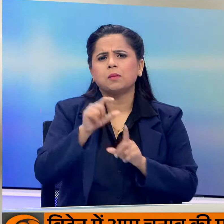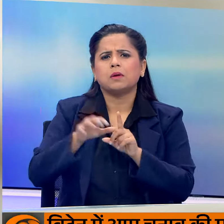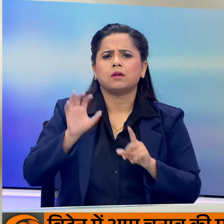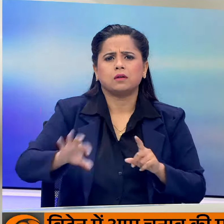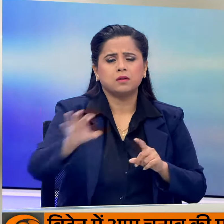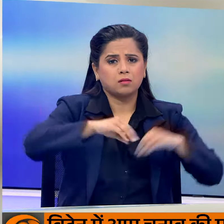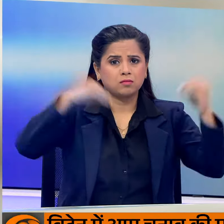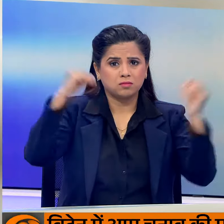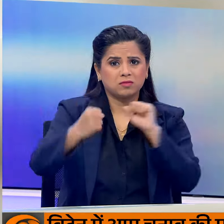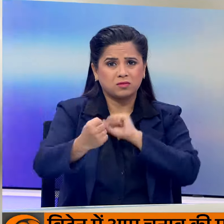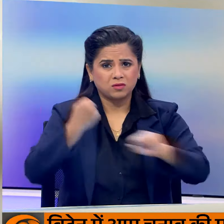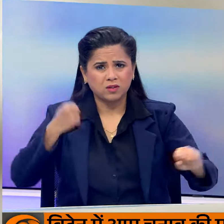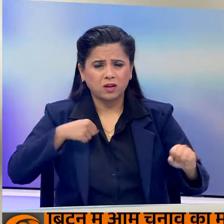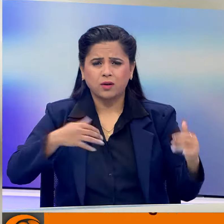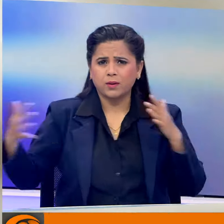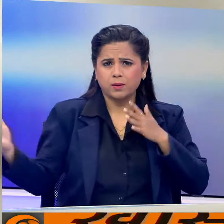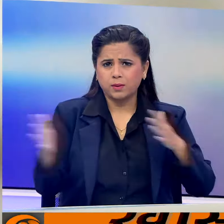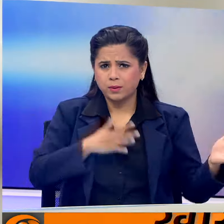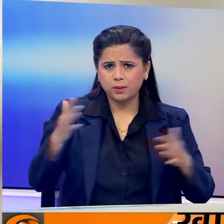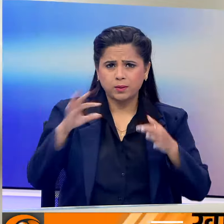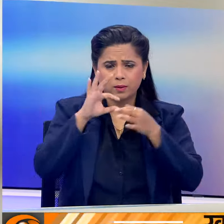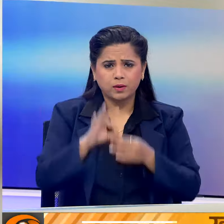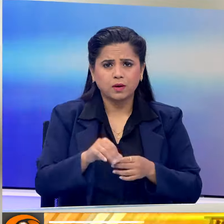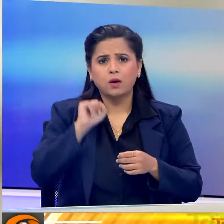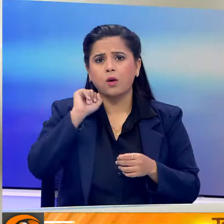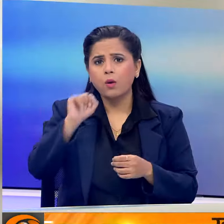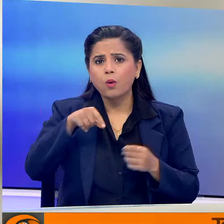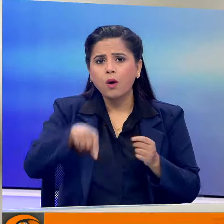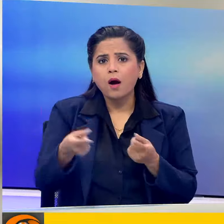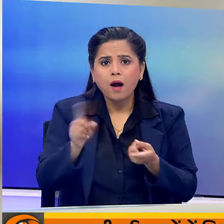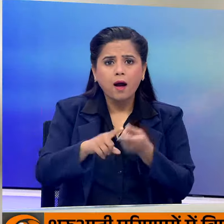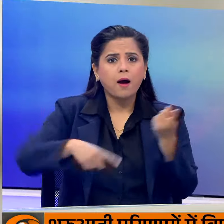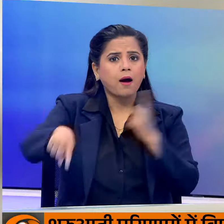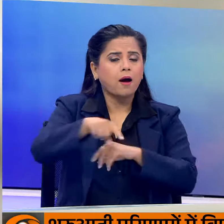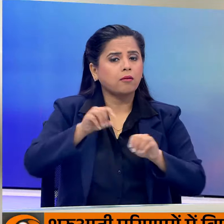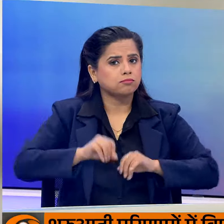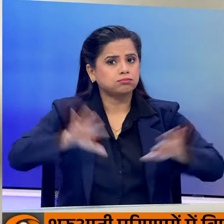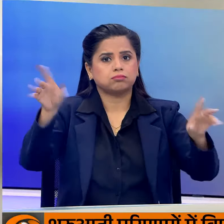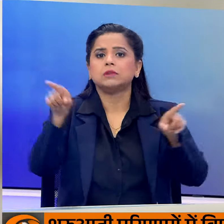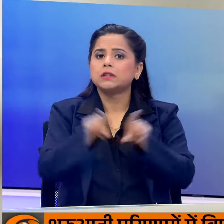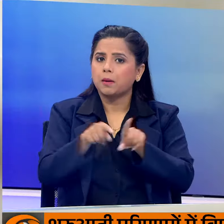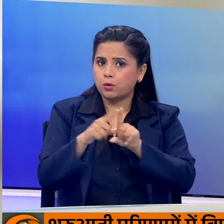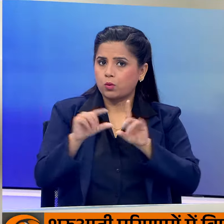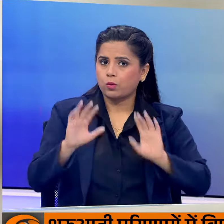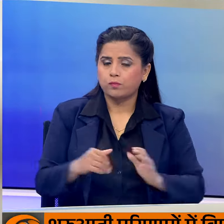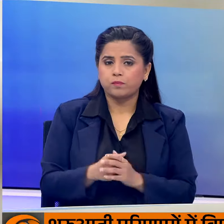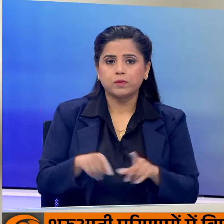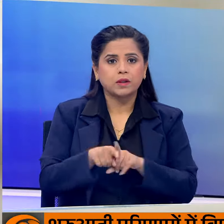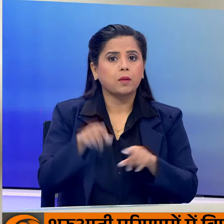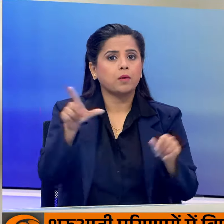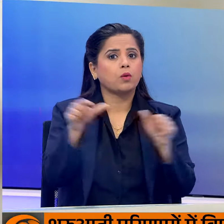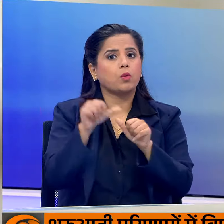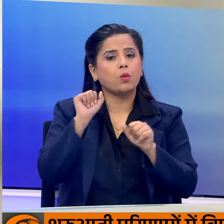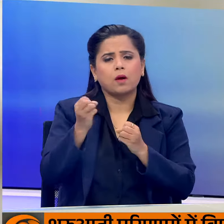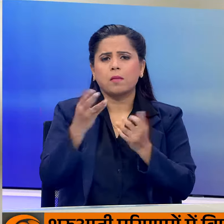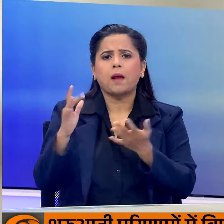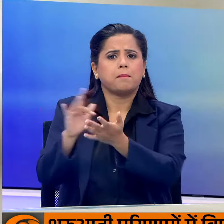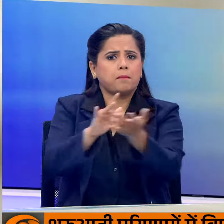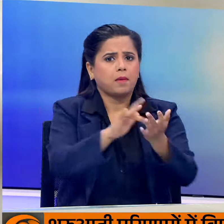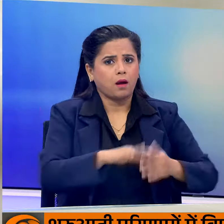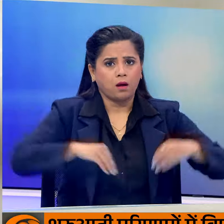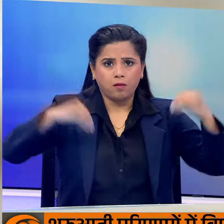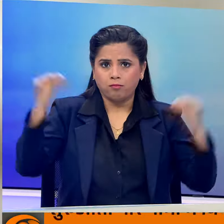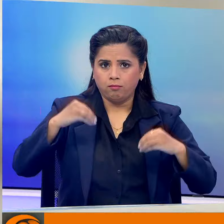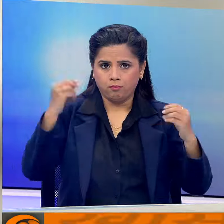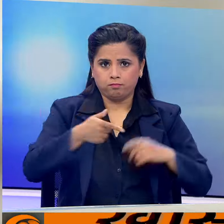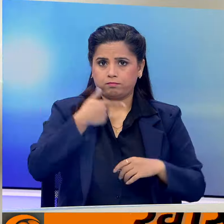भारी बारिश आधी के साथ वज़पात को लेकर अलर्ट भी जारी किया गया है वहीं उत्राखन के काई इलाकों में बारिश